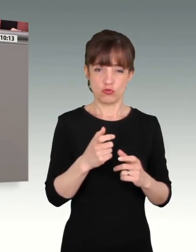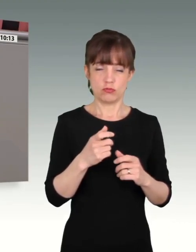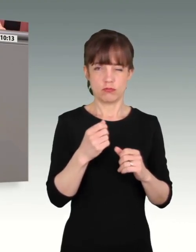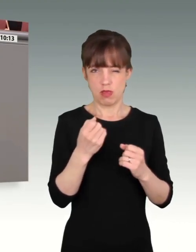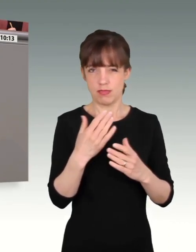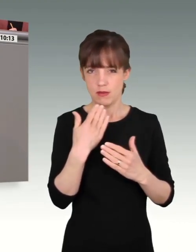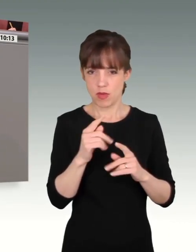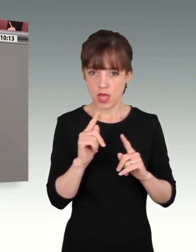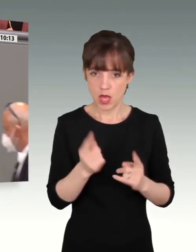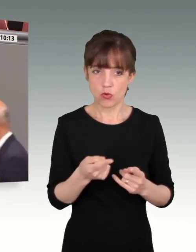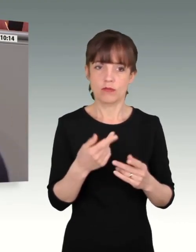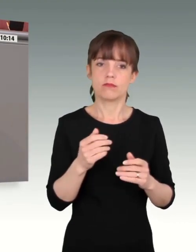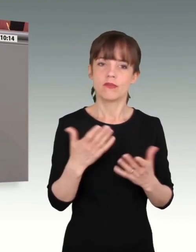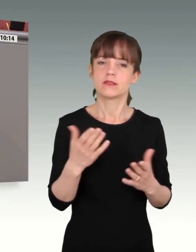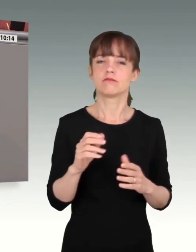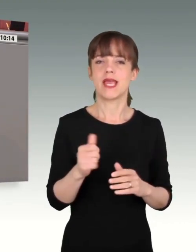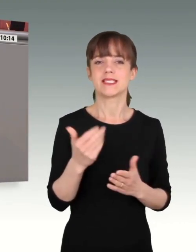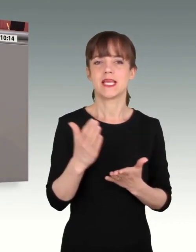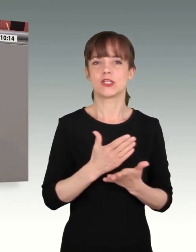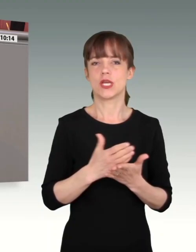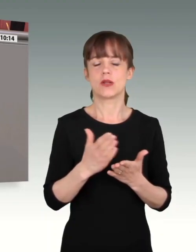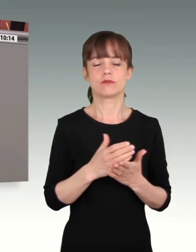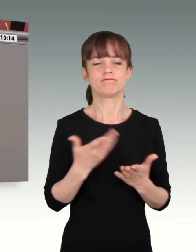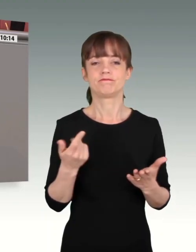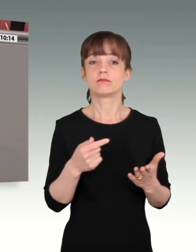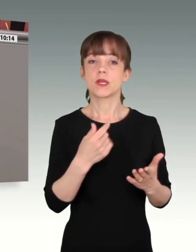Soldaten, keine Soldaten mehr an persönlicher Ausstattung mangeln.